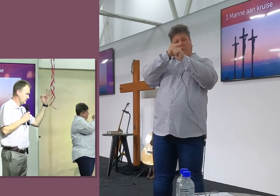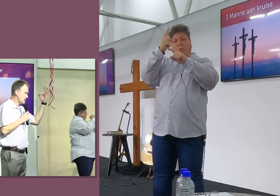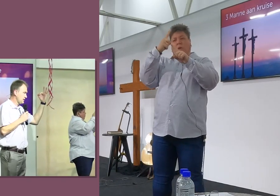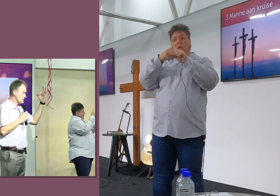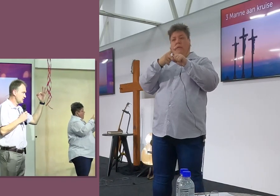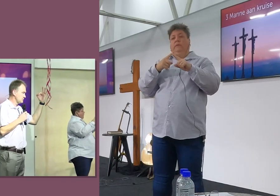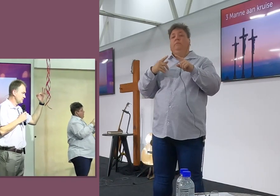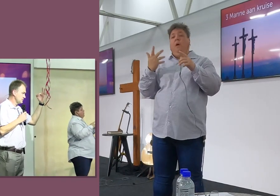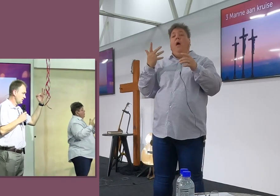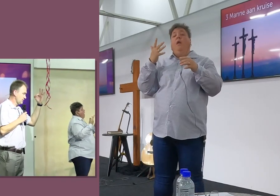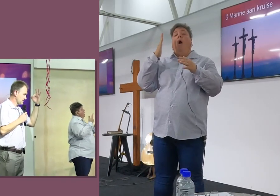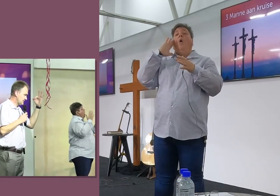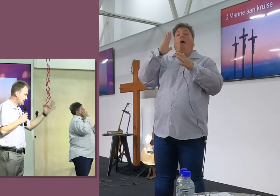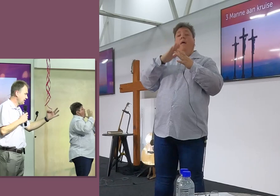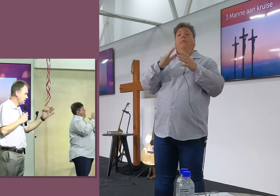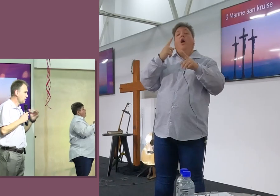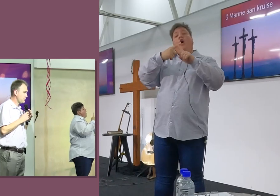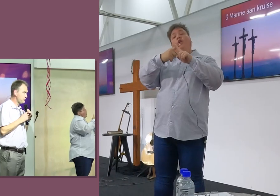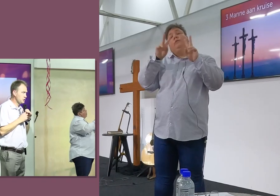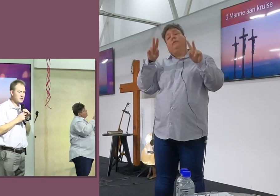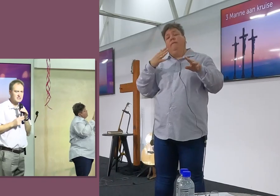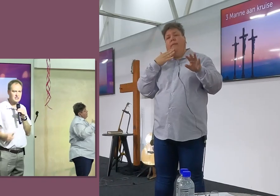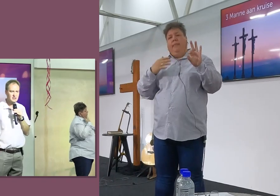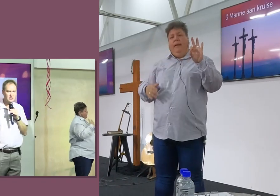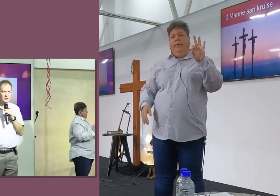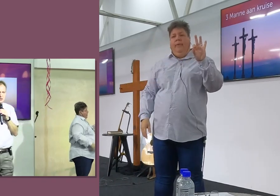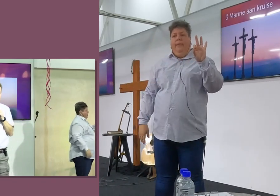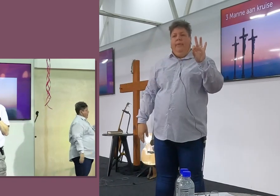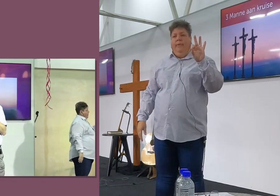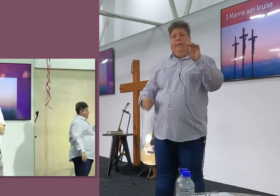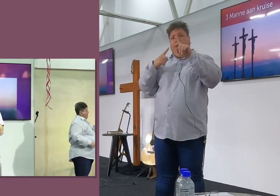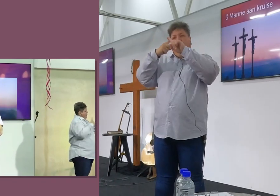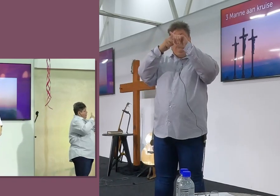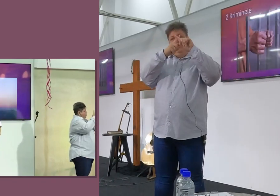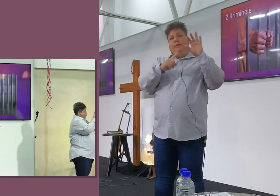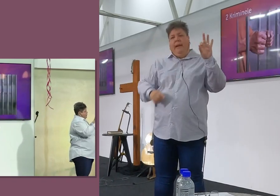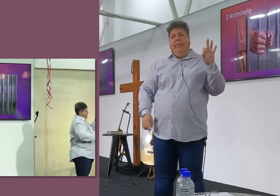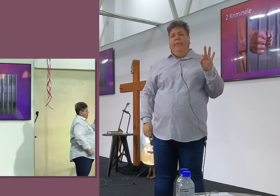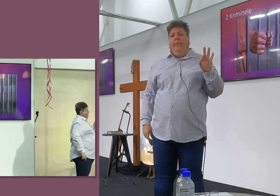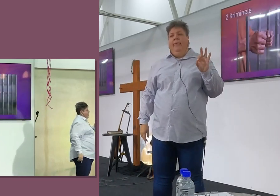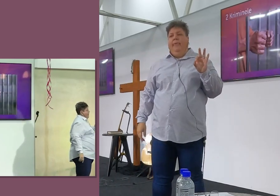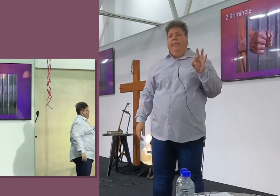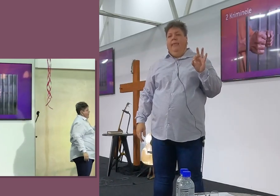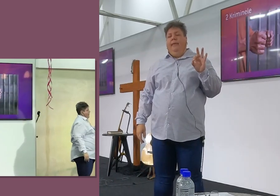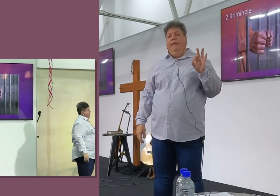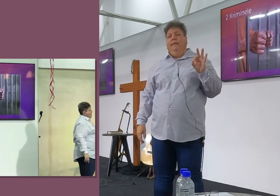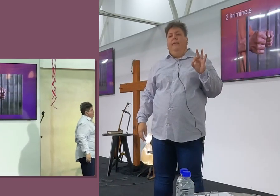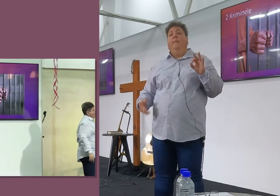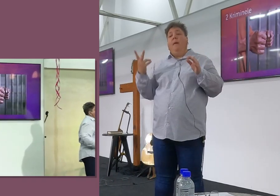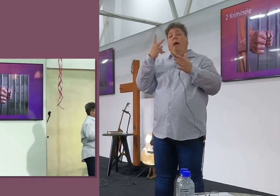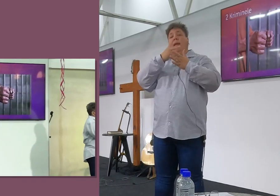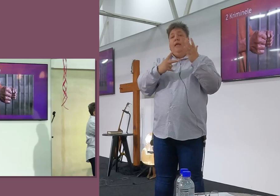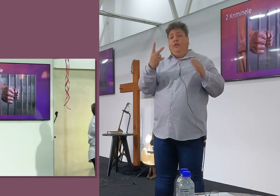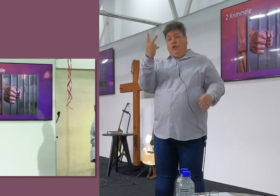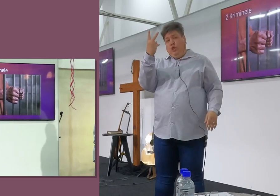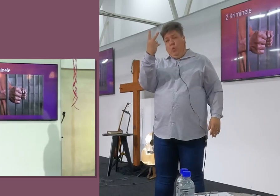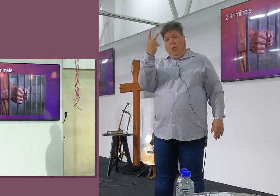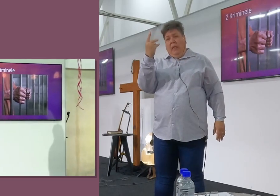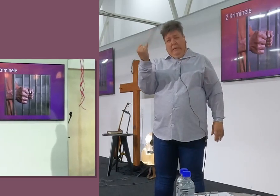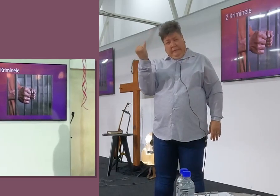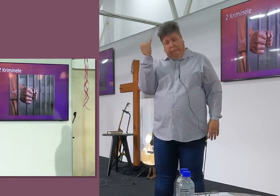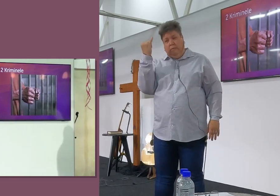3, Stem jylle saan, Dit was 3 vervloektes, Wat daar gehang het, Maar dit was net 2 kriminele,